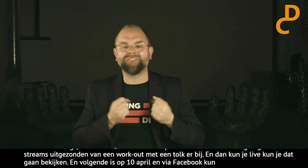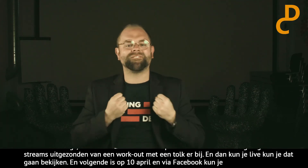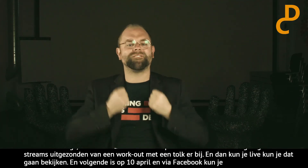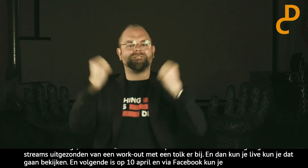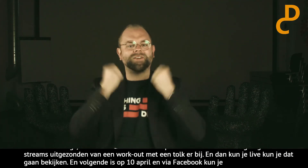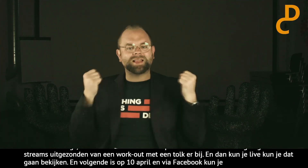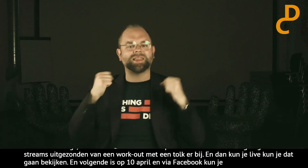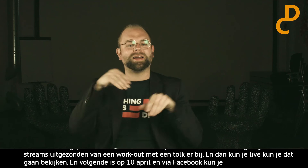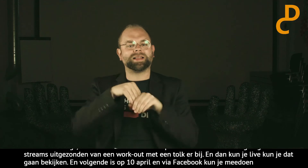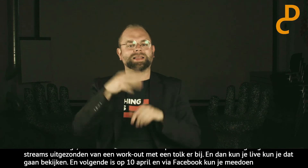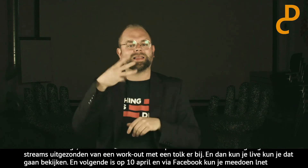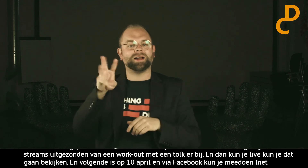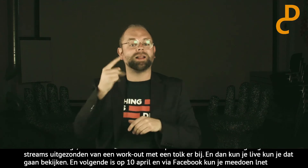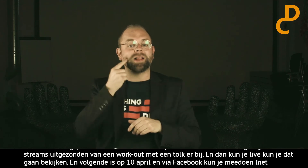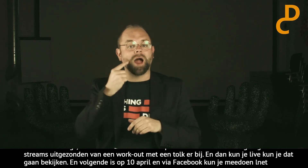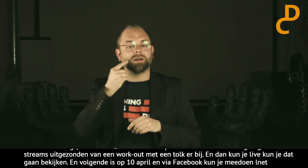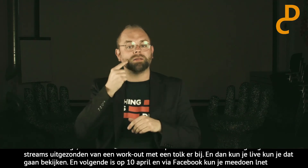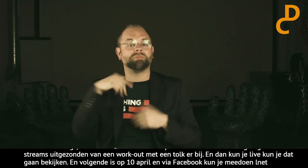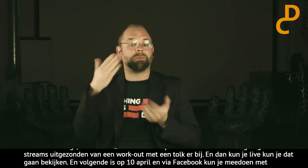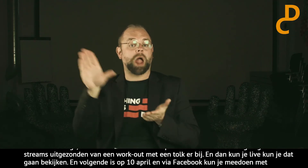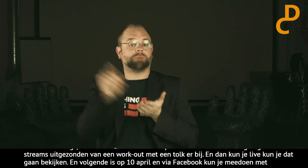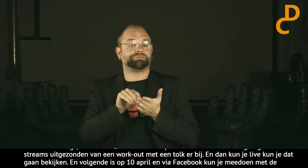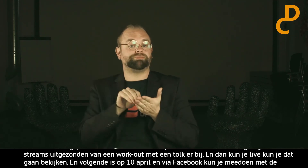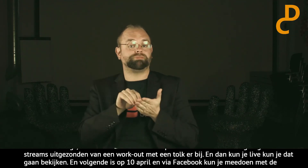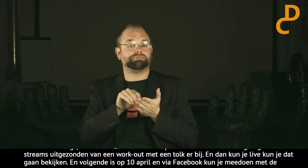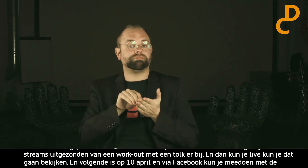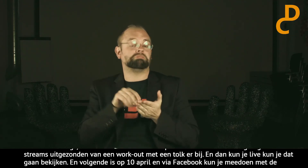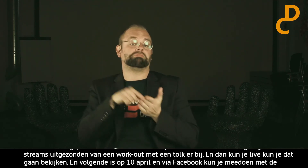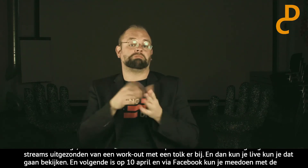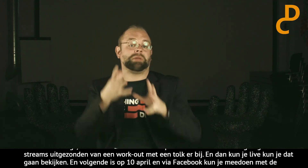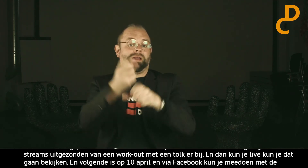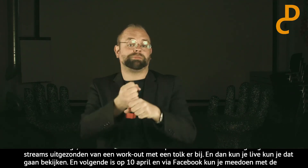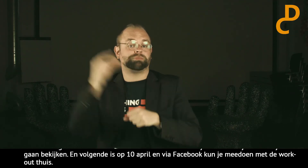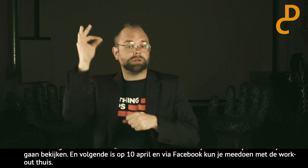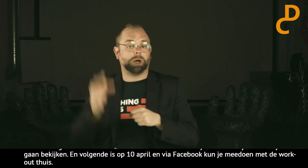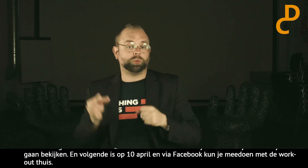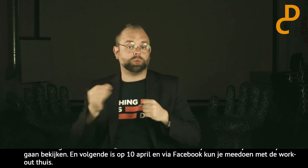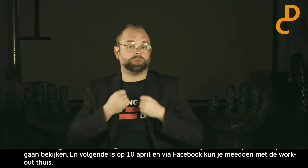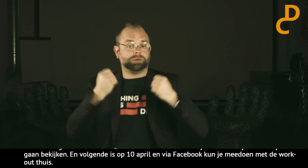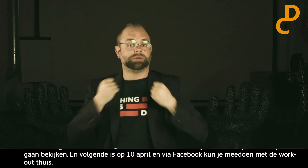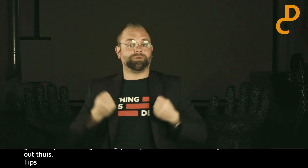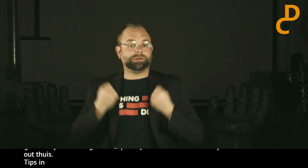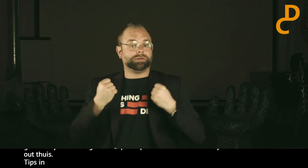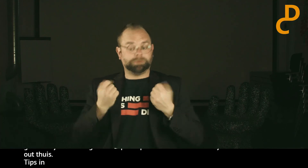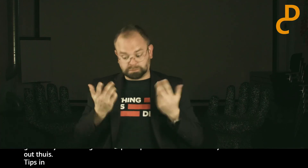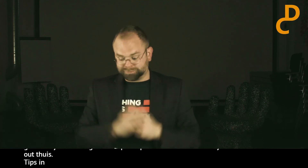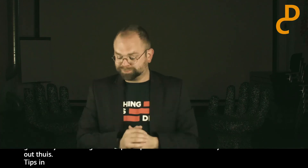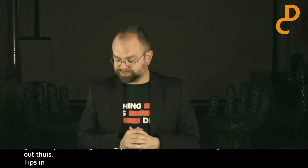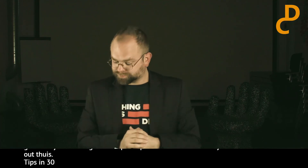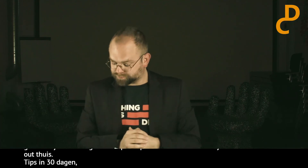En als tweede, fit in 30 dagen. Er is een app. En dat helpt je ook om thuis je fit